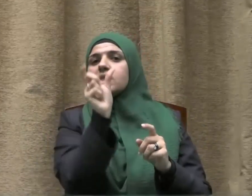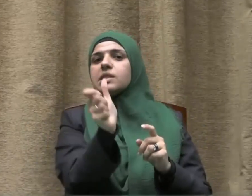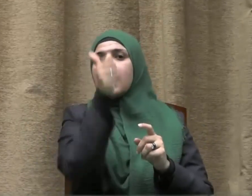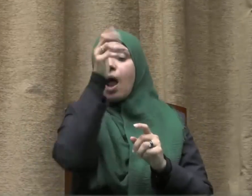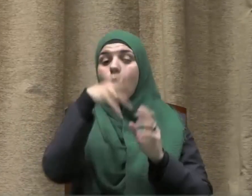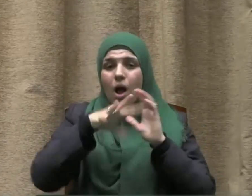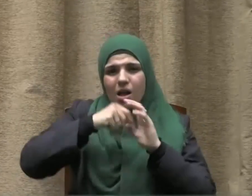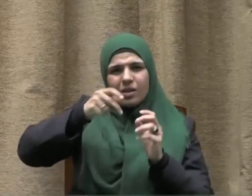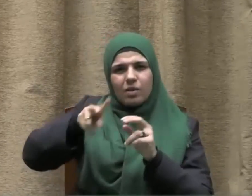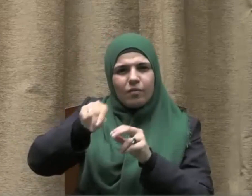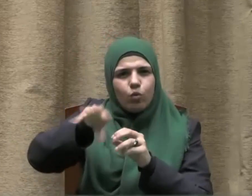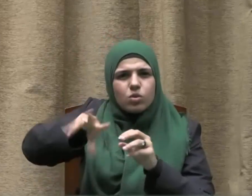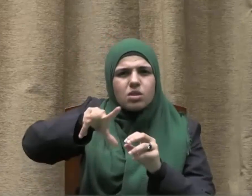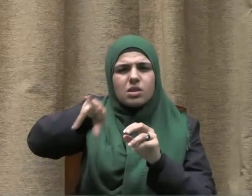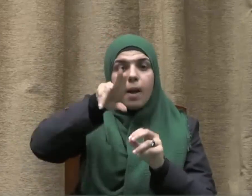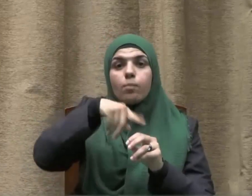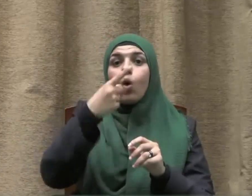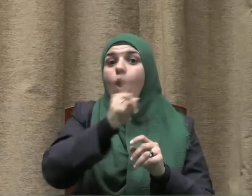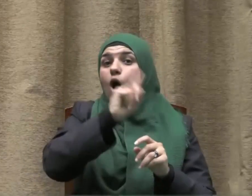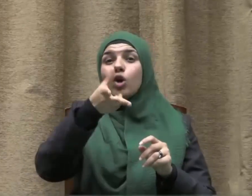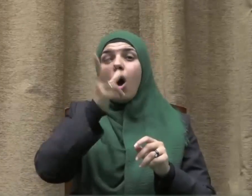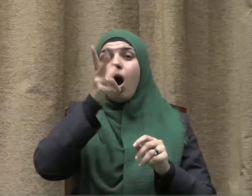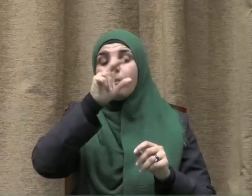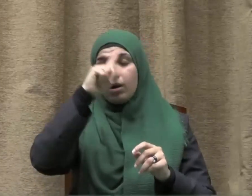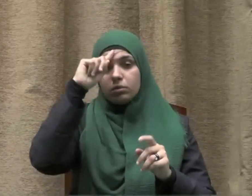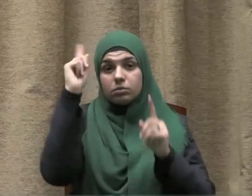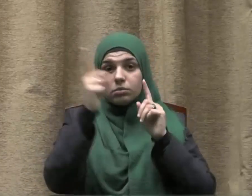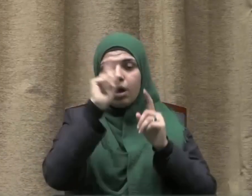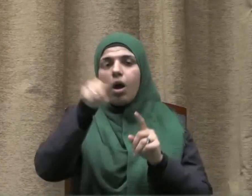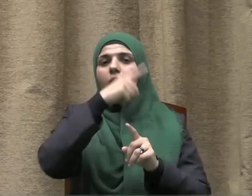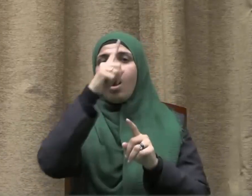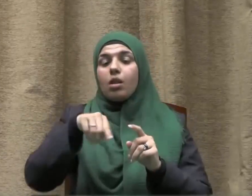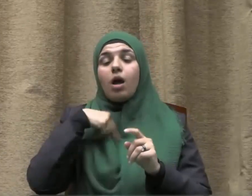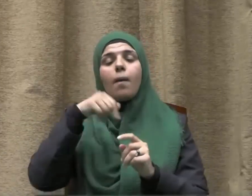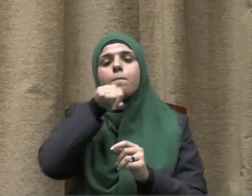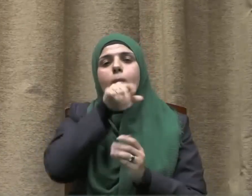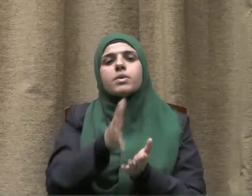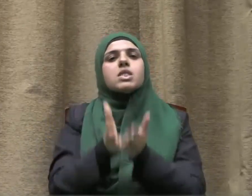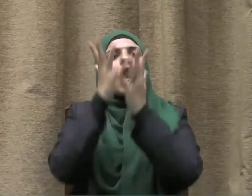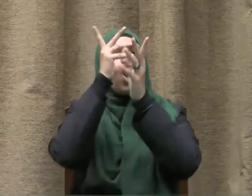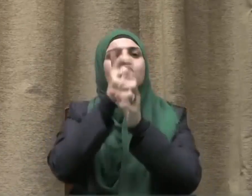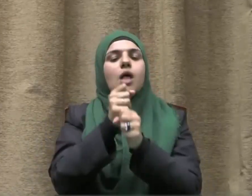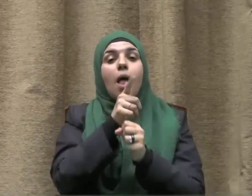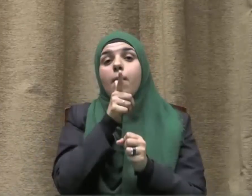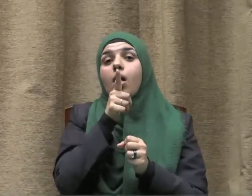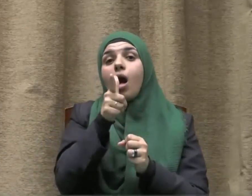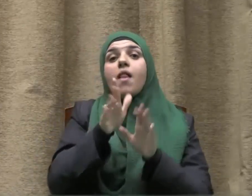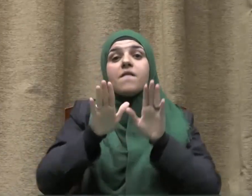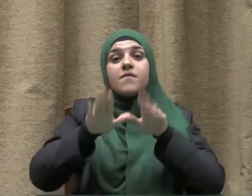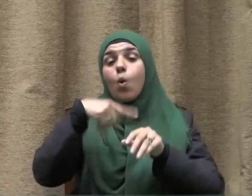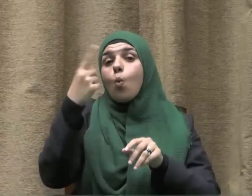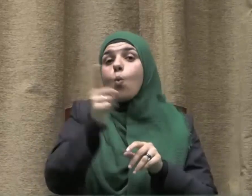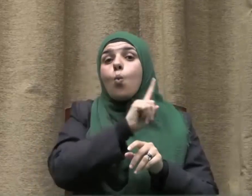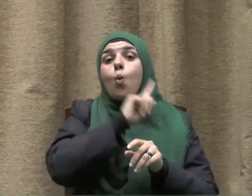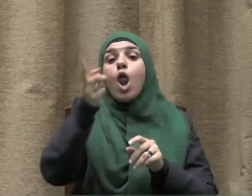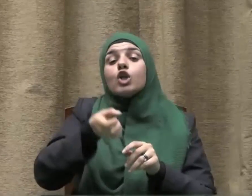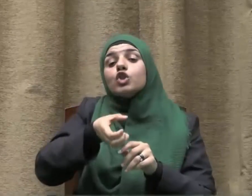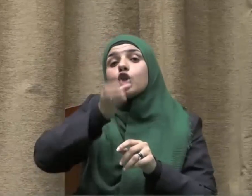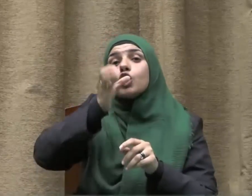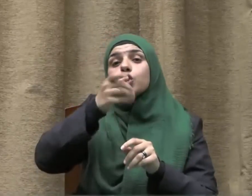تسرقوا ولا تشربوا مسكرا فقوله صلى الله عليه وسلم ولا تشربوا